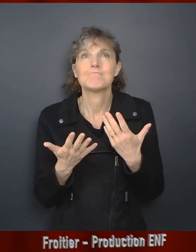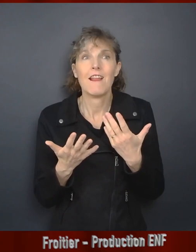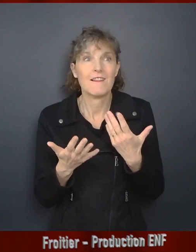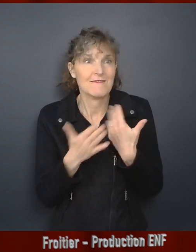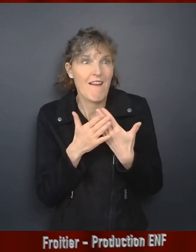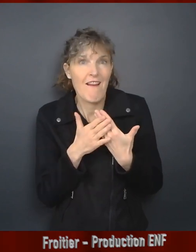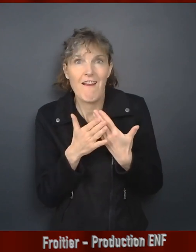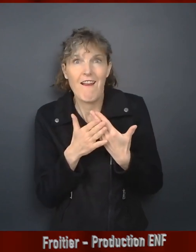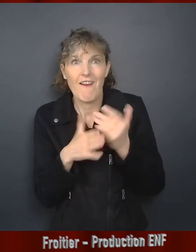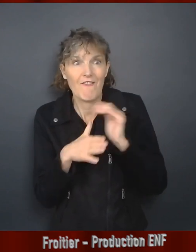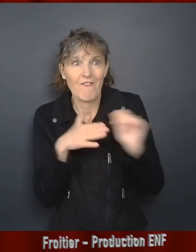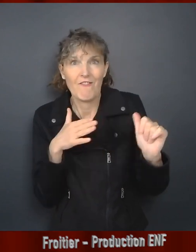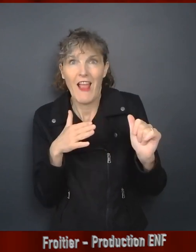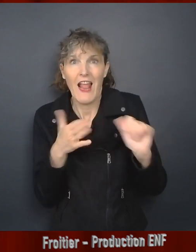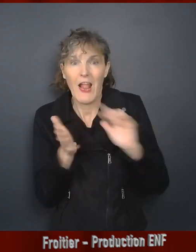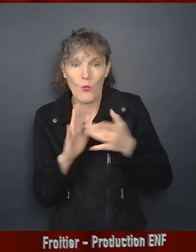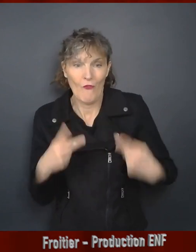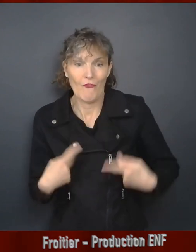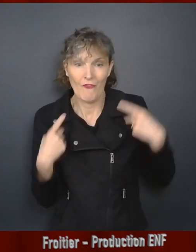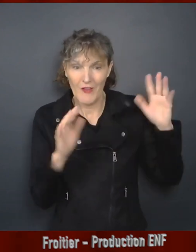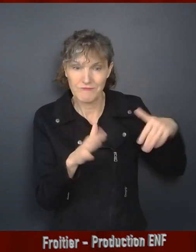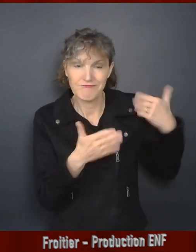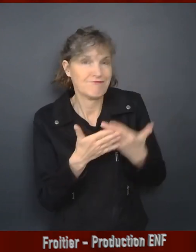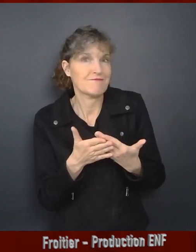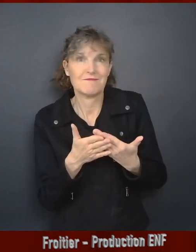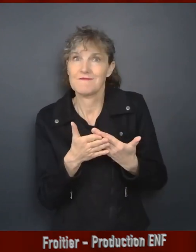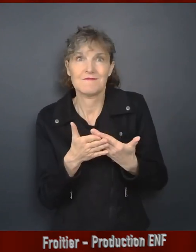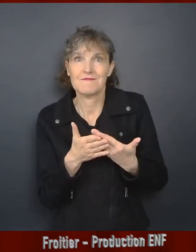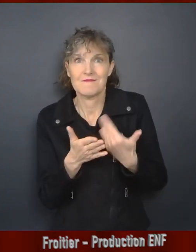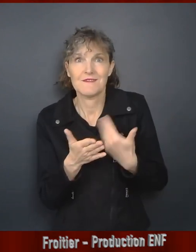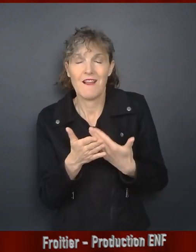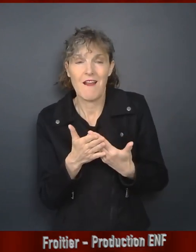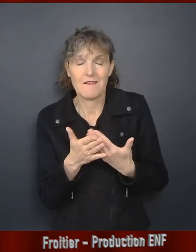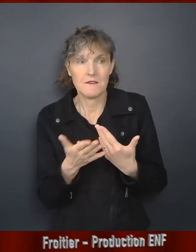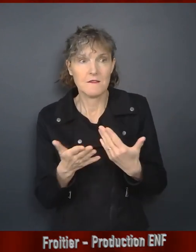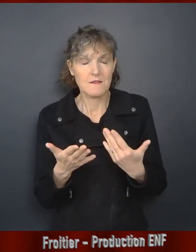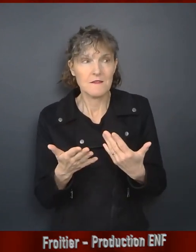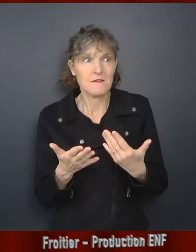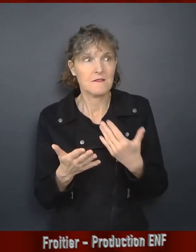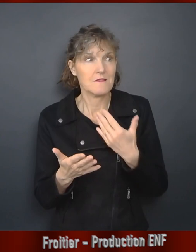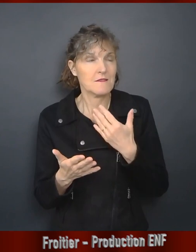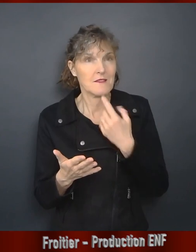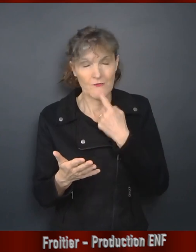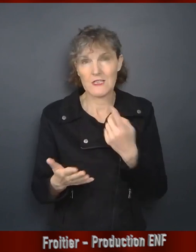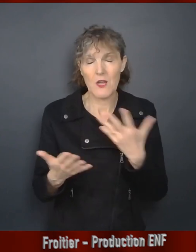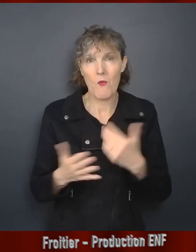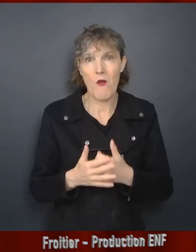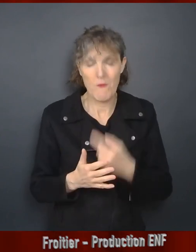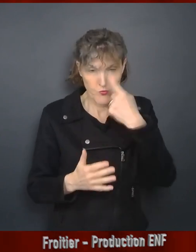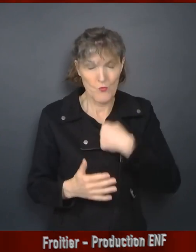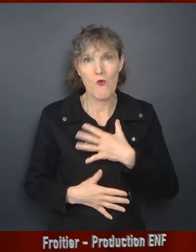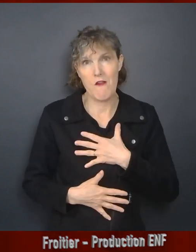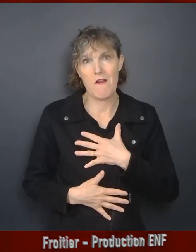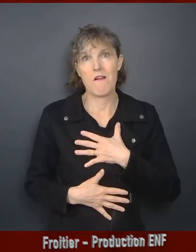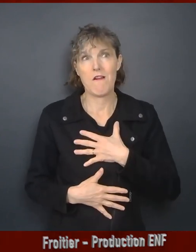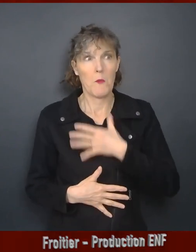c'est ce que j'ai fait toute ma vie. Et pour moi, ne plus être capable de le